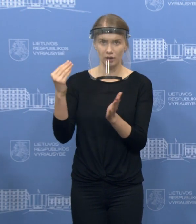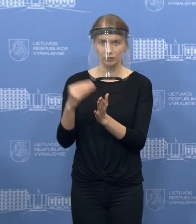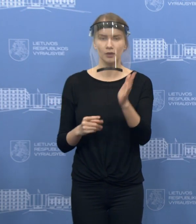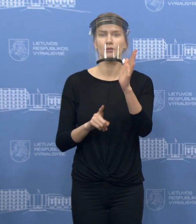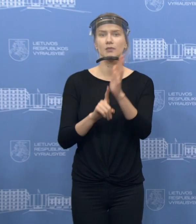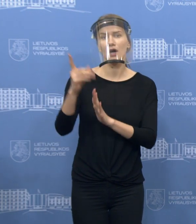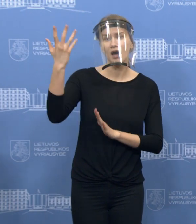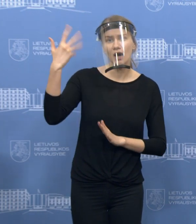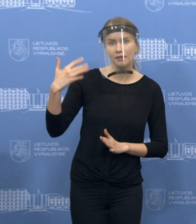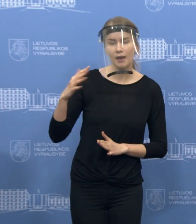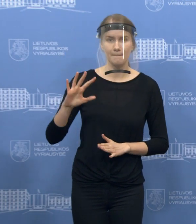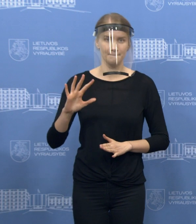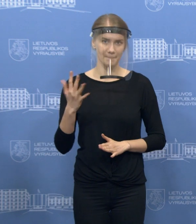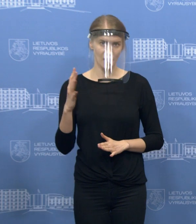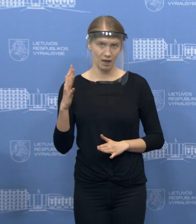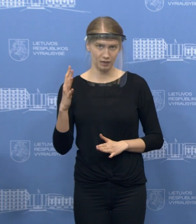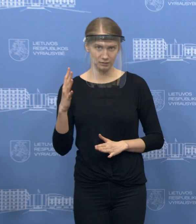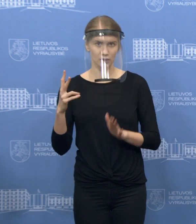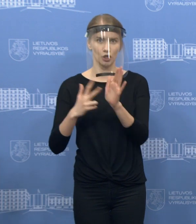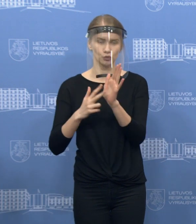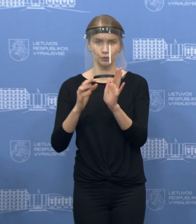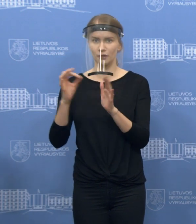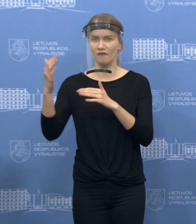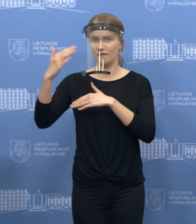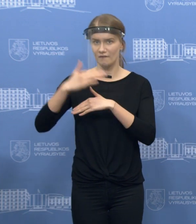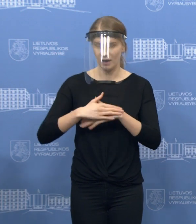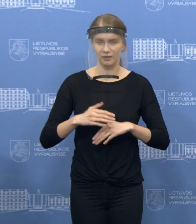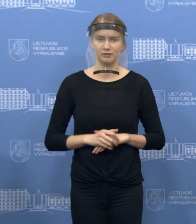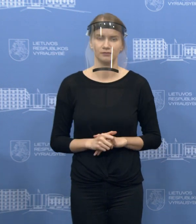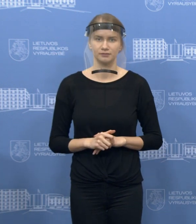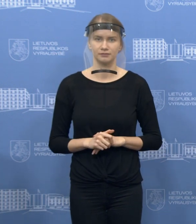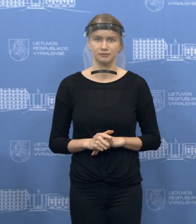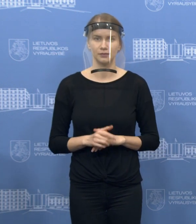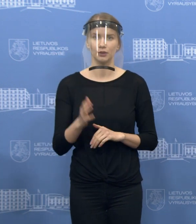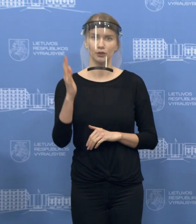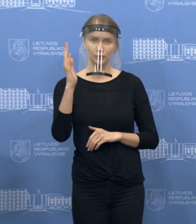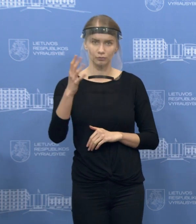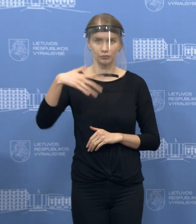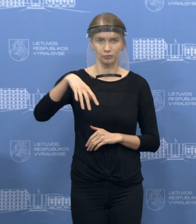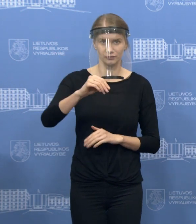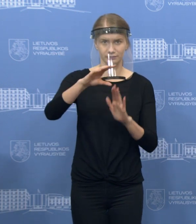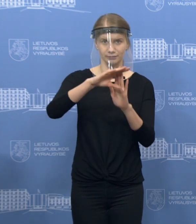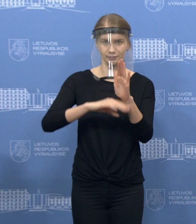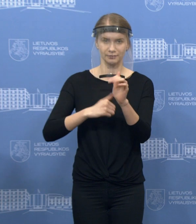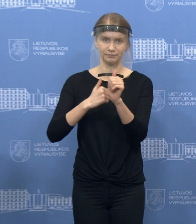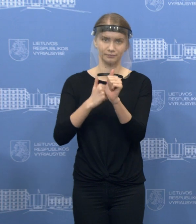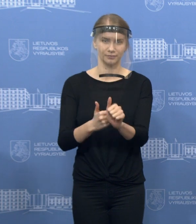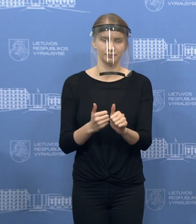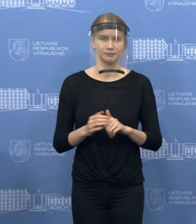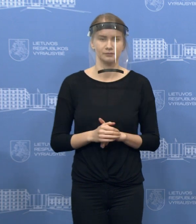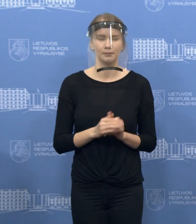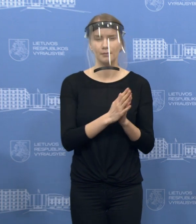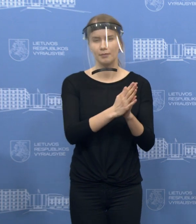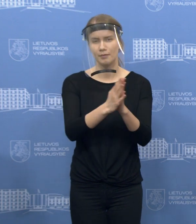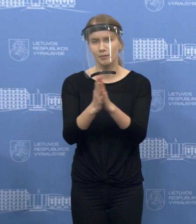prasidės nuo penktadienio 20 valandos ir truks pagal nutarymo nustatytus reikalavimus. Todėl prašome,